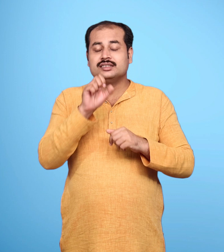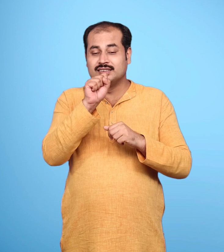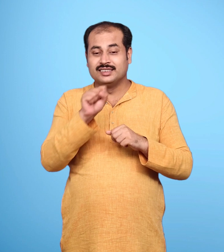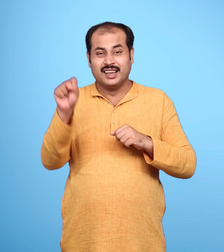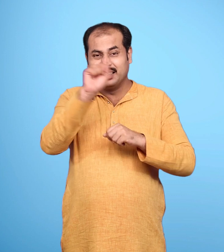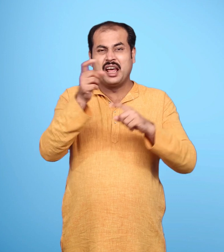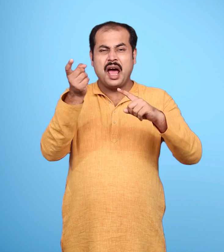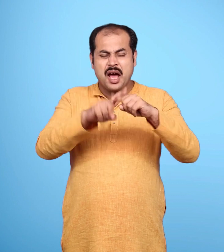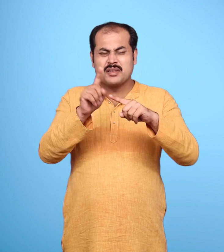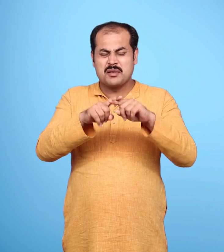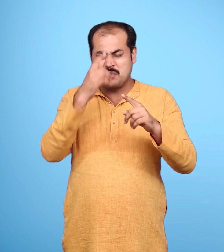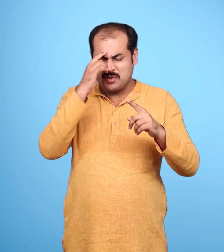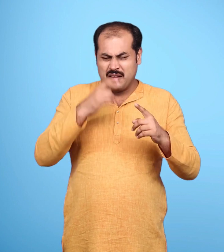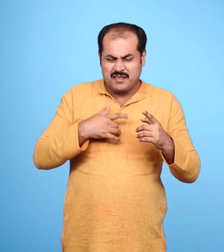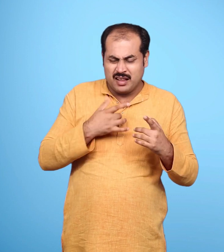वे सीता की पीरा समझ पा रहे थे